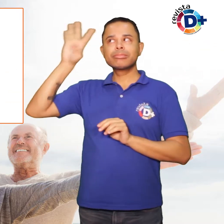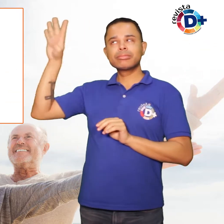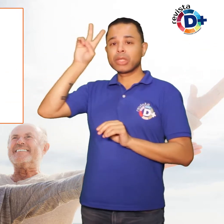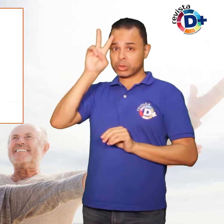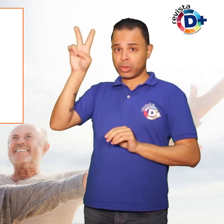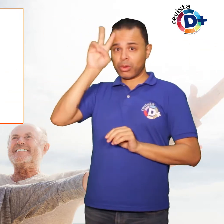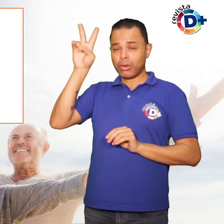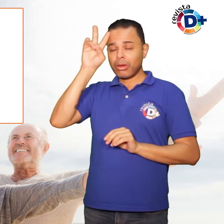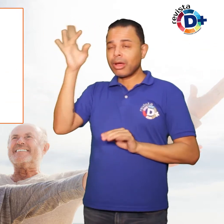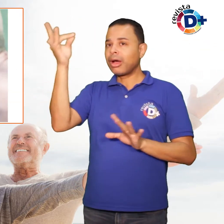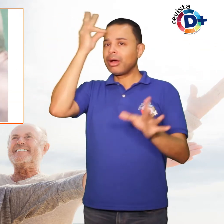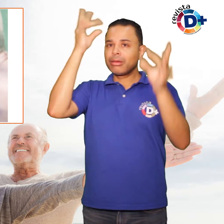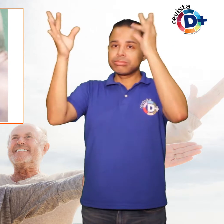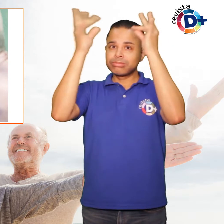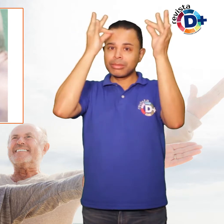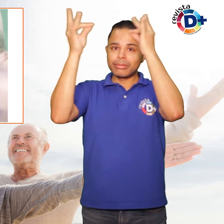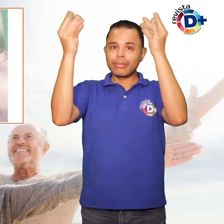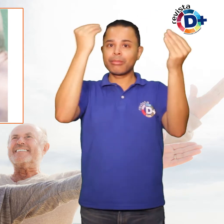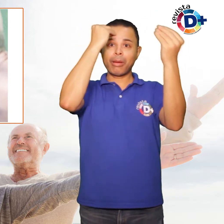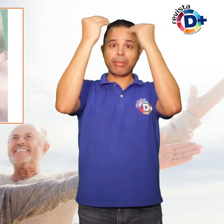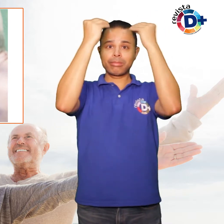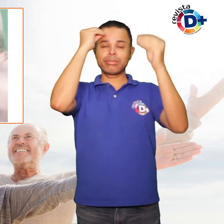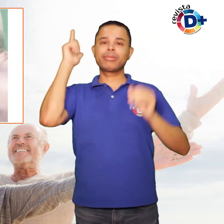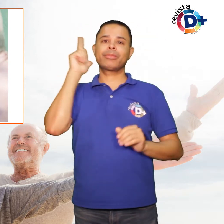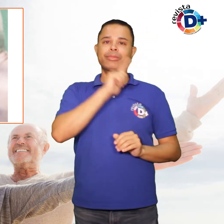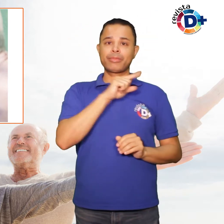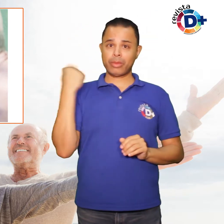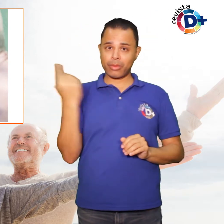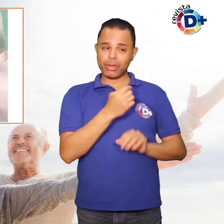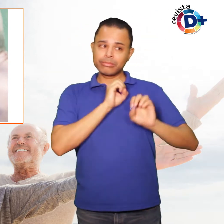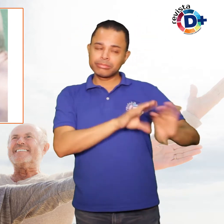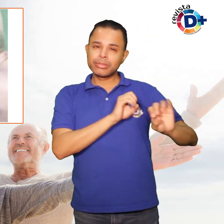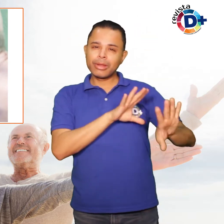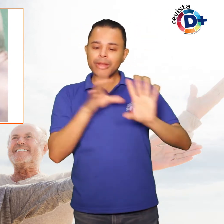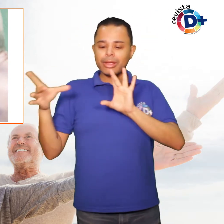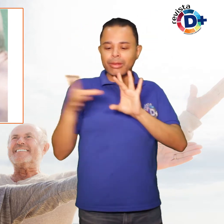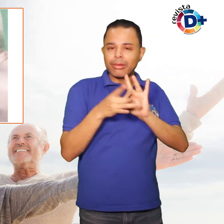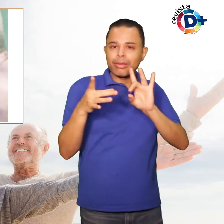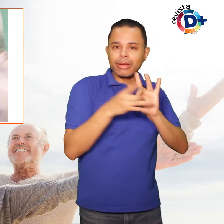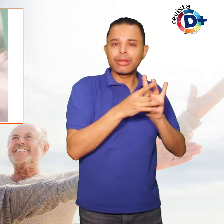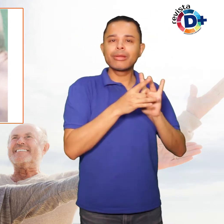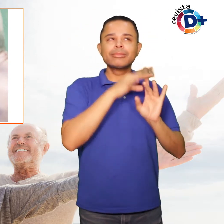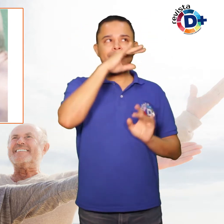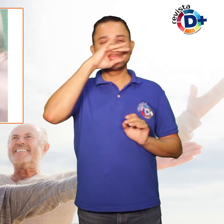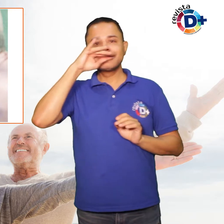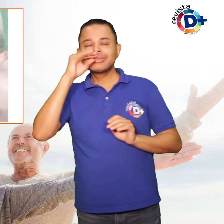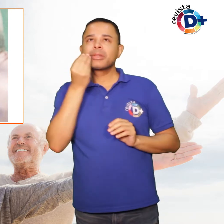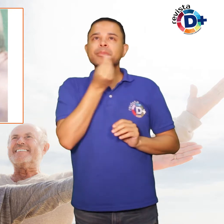imagens mentais. No nosso método de ensino, nós fazemos associações com cheiros, sabores,